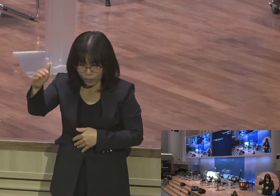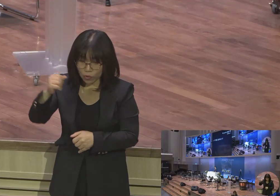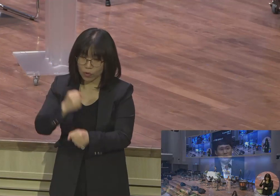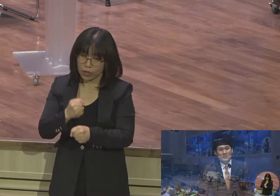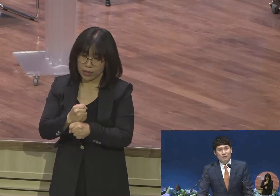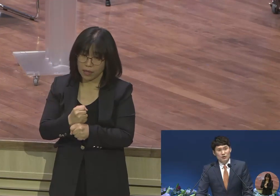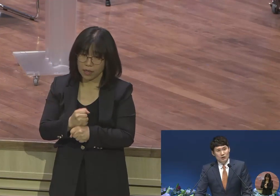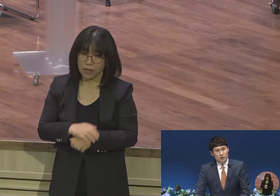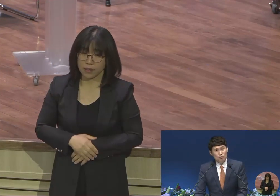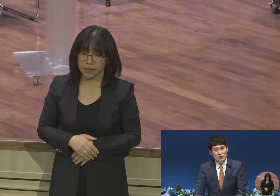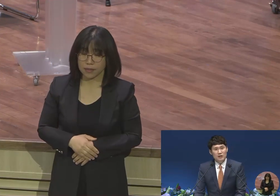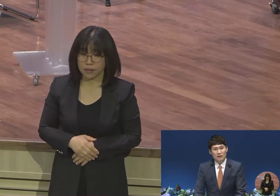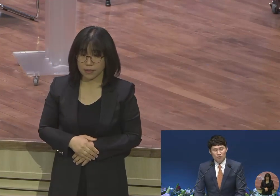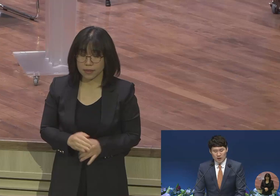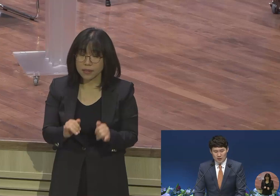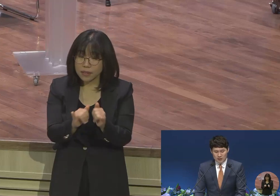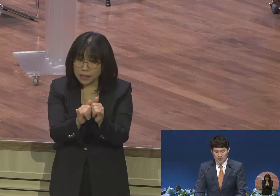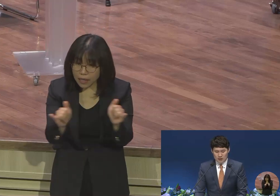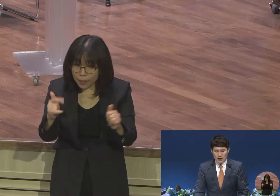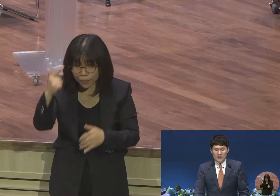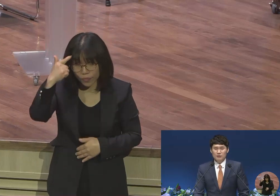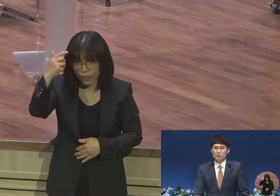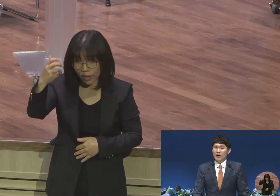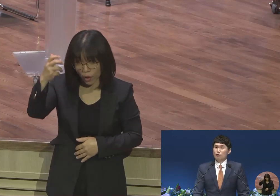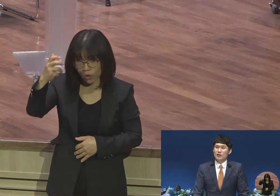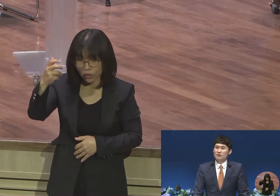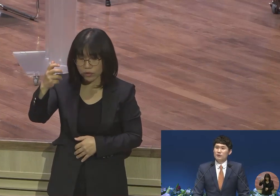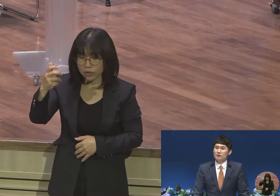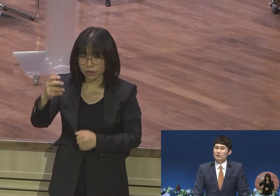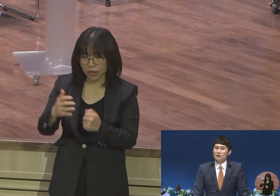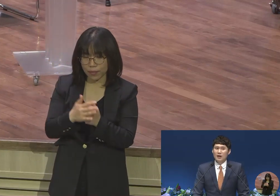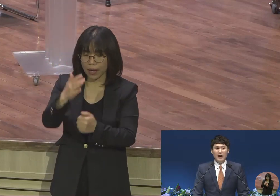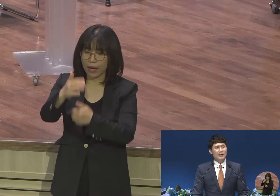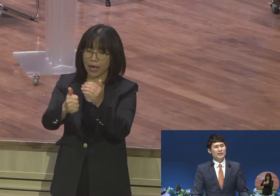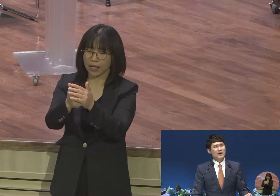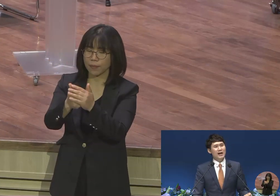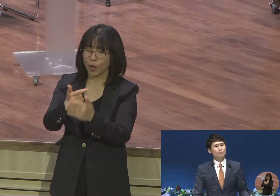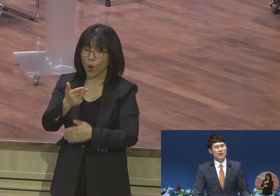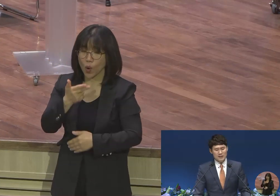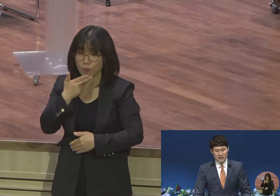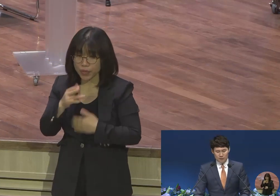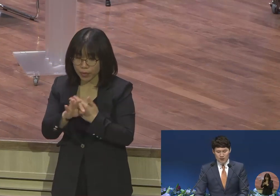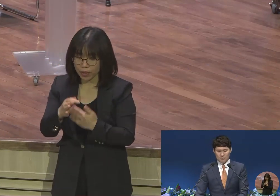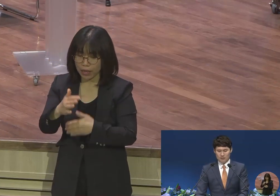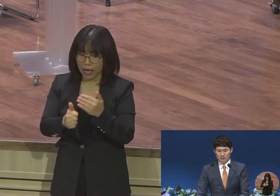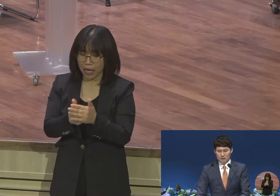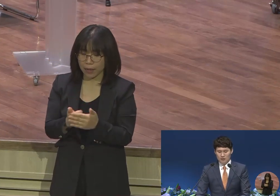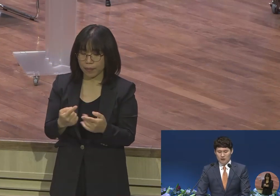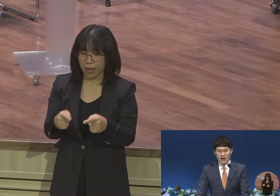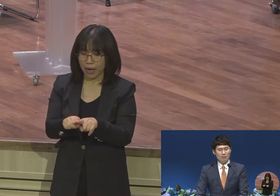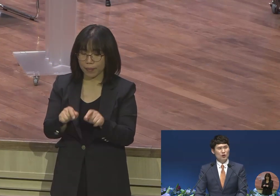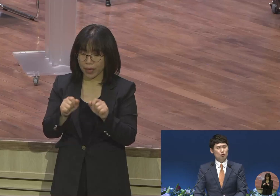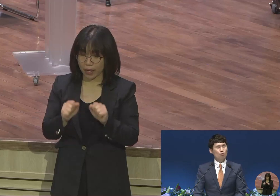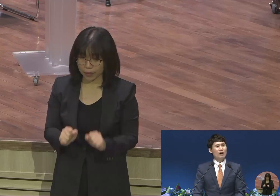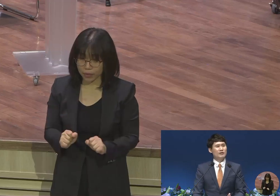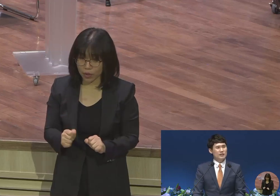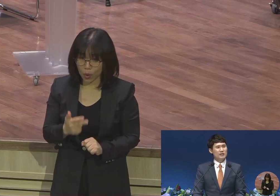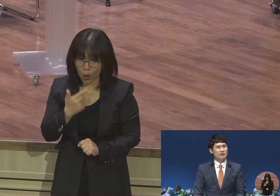사람은 영적 존재이기 때문에 하나님을 바라보지 않으면 하나님과 함께하지 않으면 아무리 돈과 지식